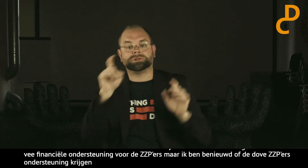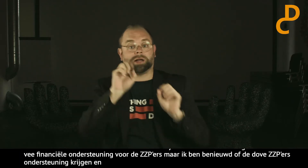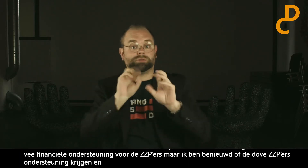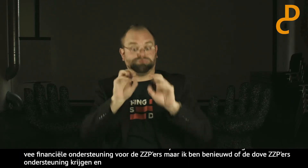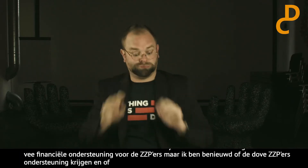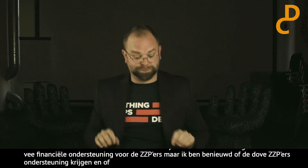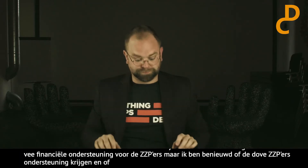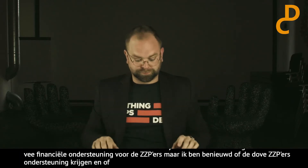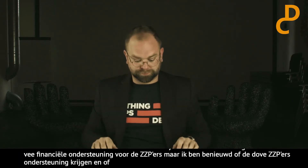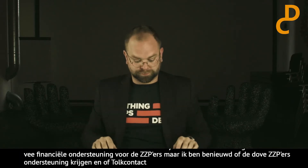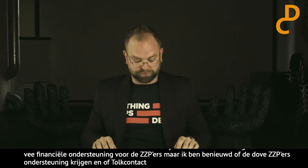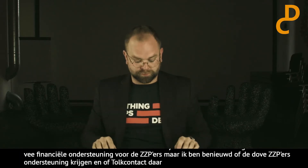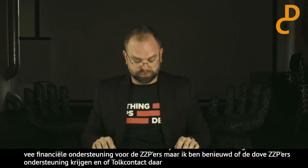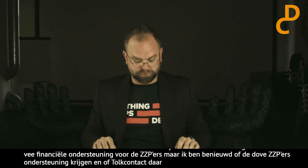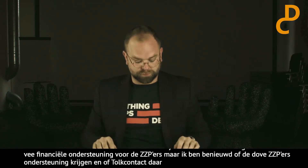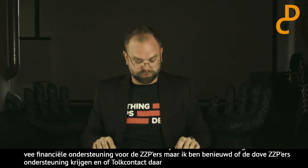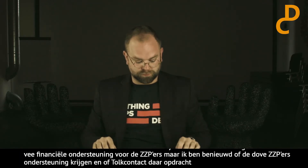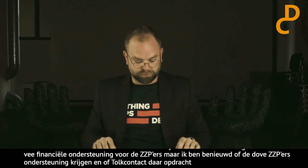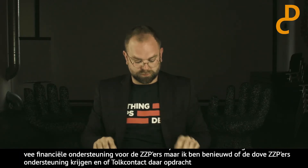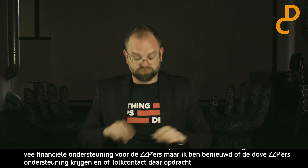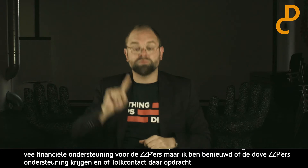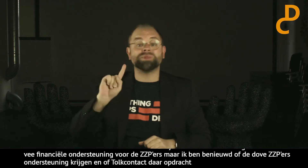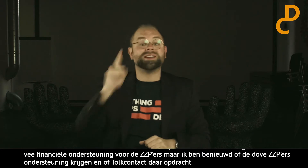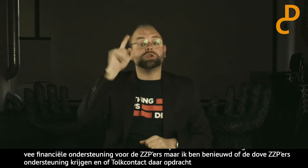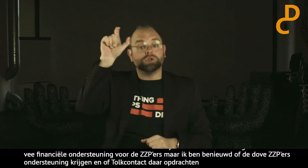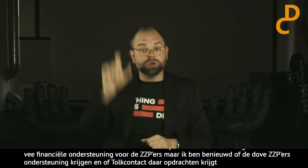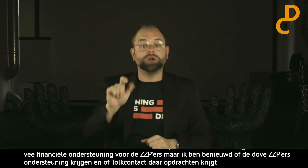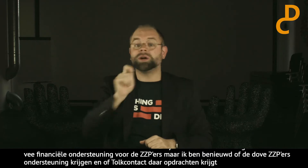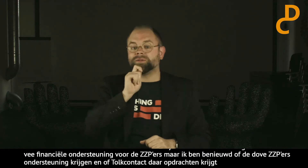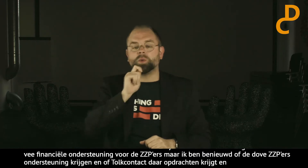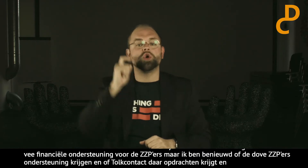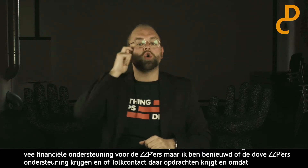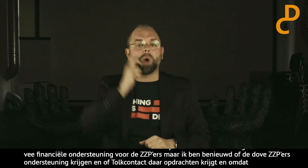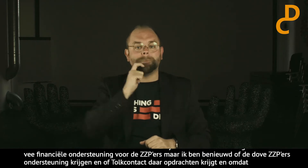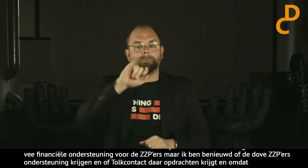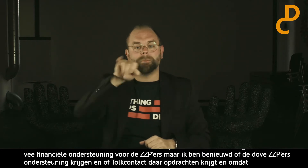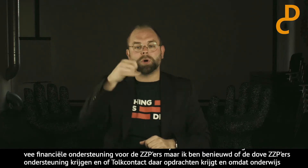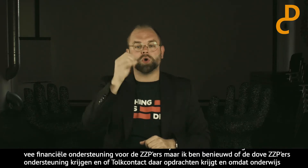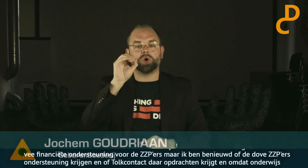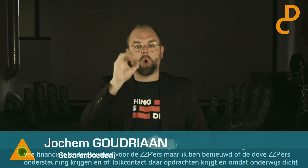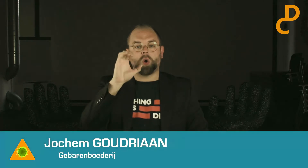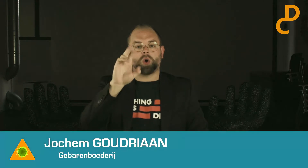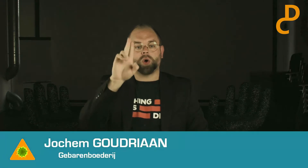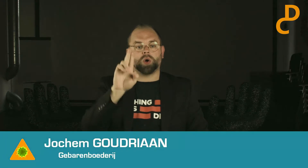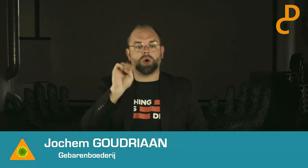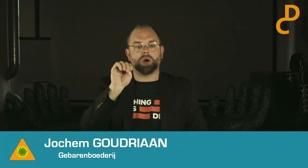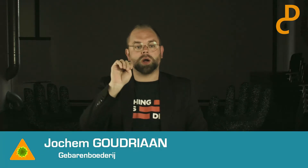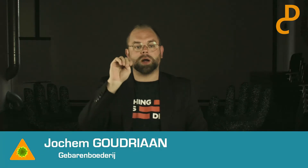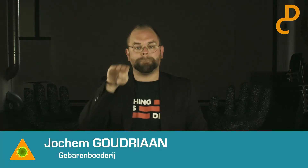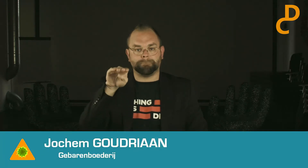En dat het onderwijs nu ook dicht is. En dat tolken minder werk heeft. Dus daar wordt even ook aandacht aan gegeven. We hebben Jochem